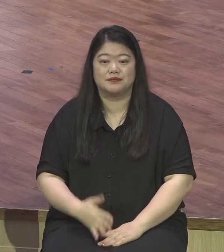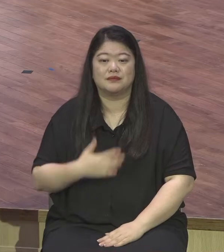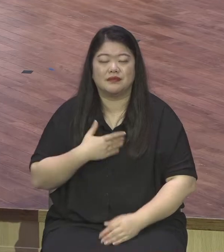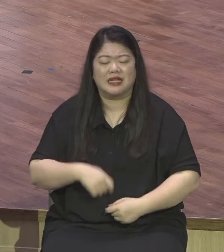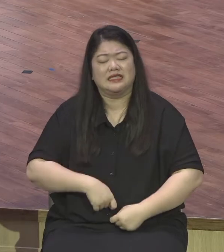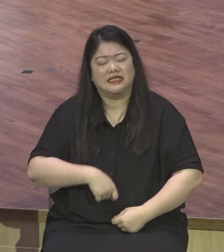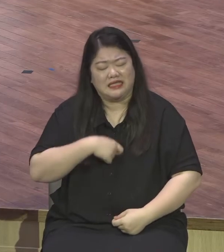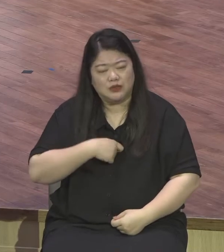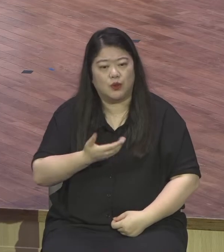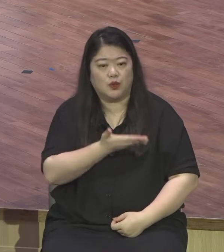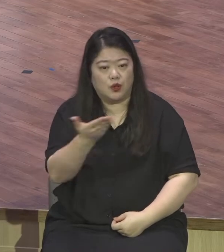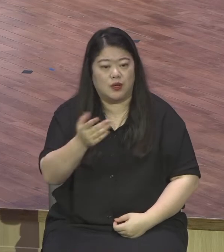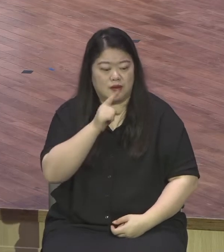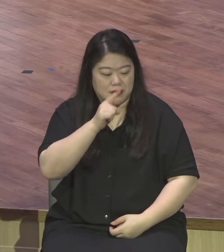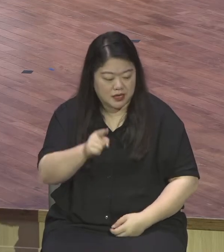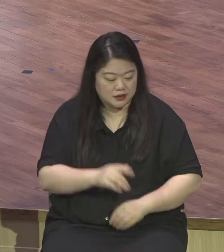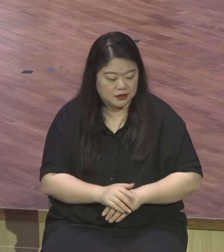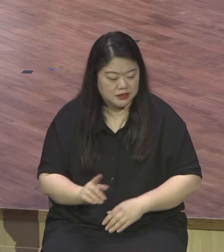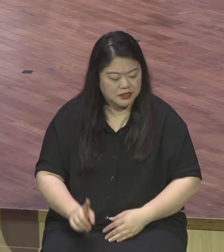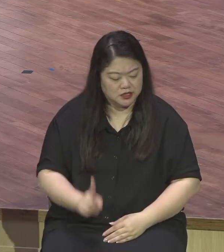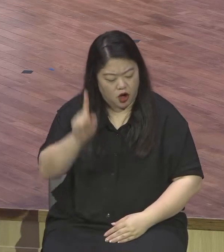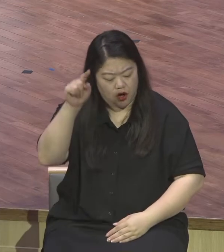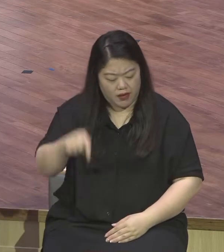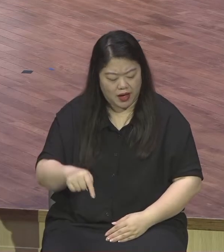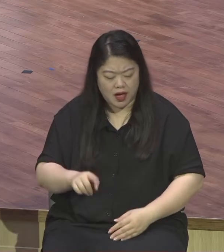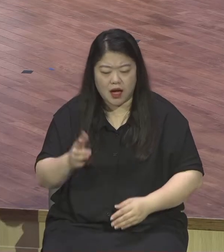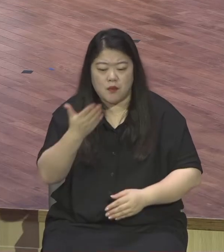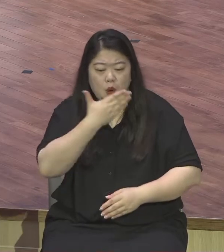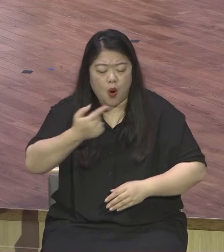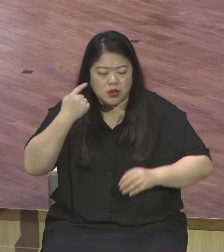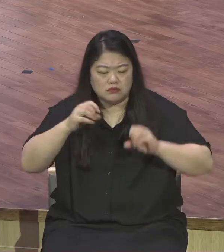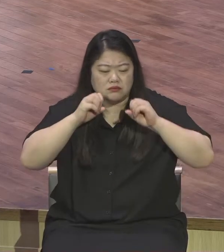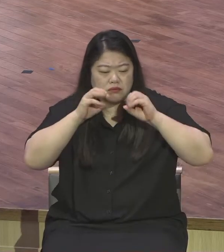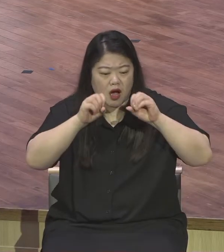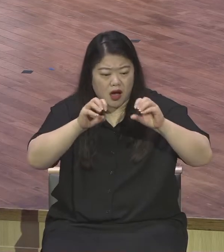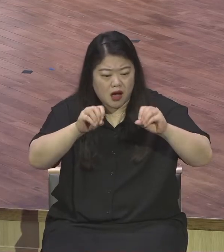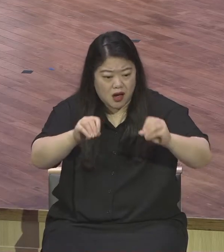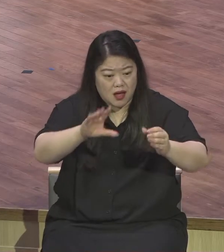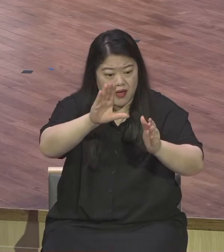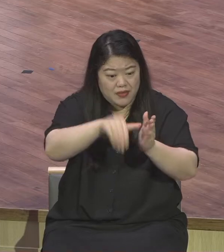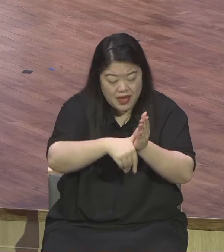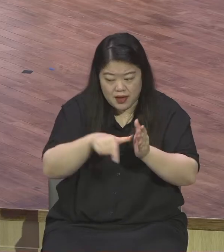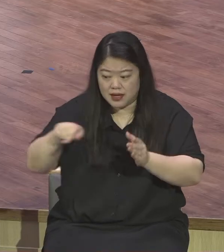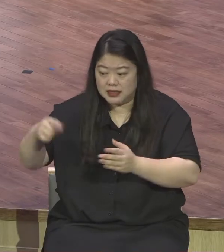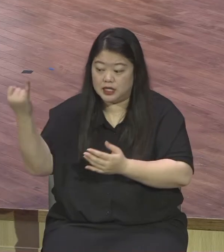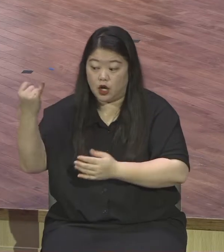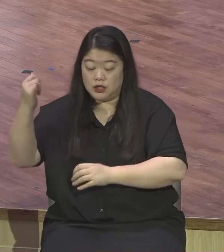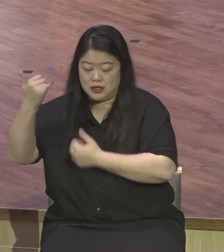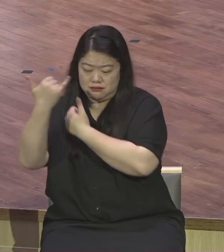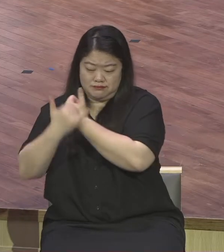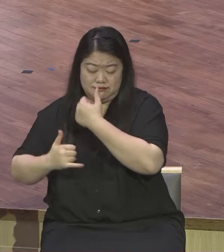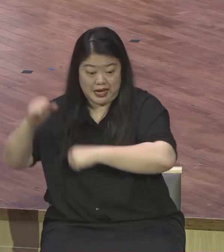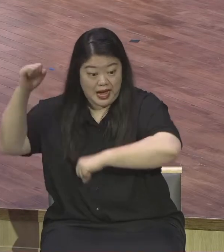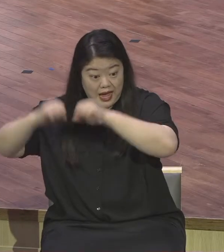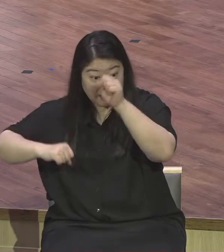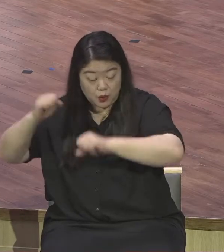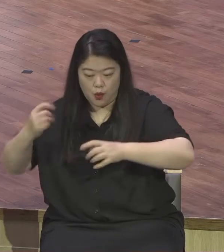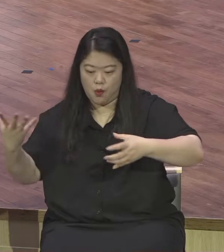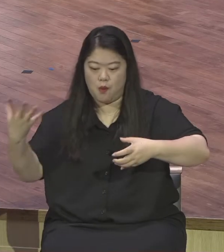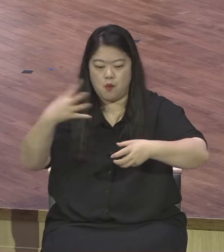온천하에 어디서든지 이 복음이 전파되는 곳에는 이 여자가 행한 일도 말하여 그를 기억하리라 하시니라